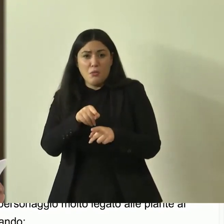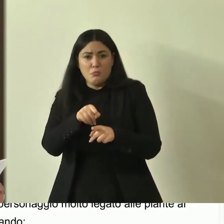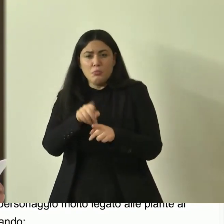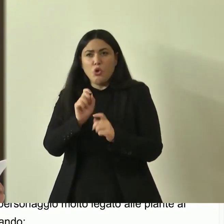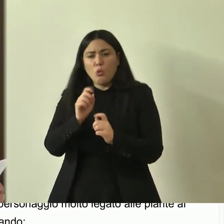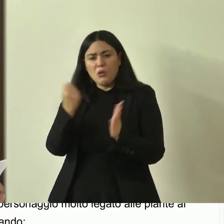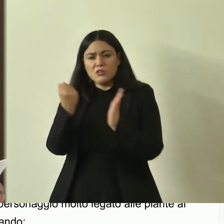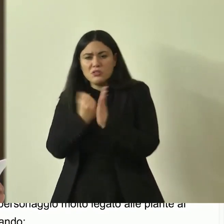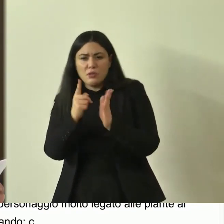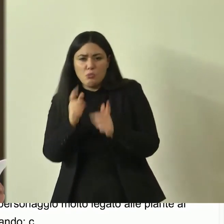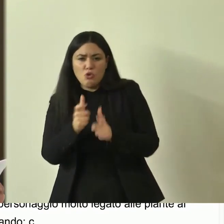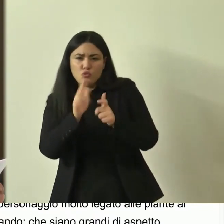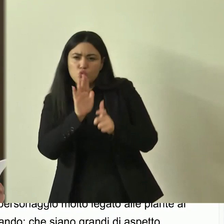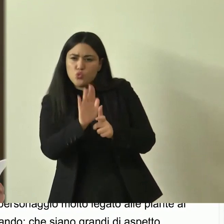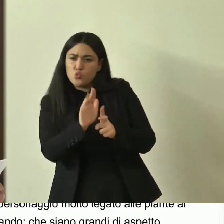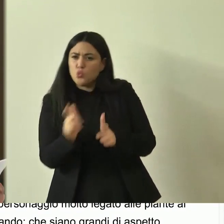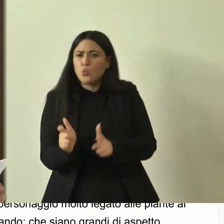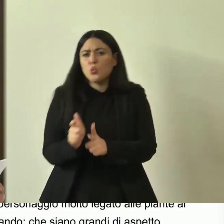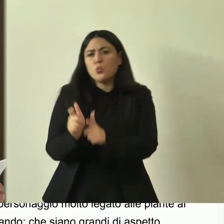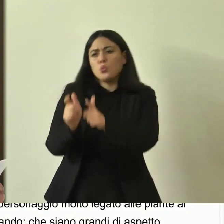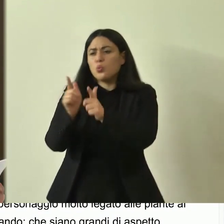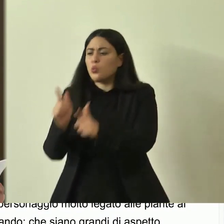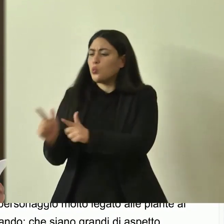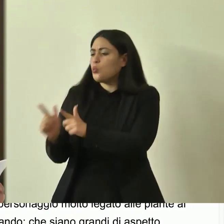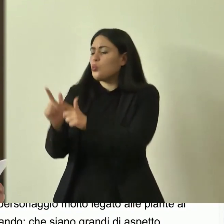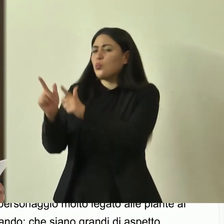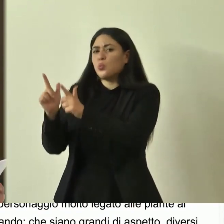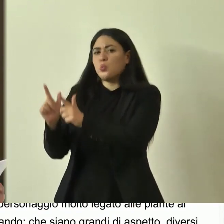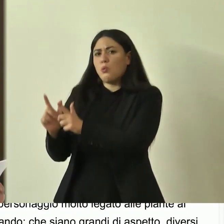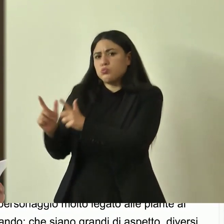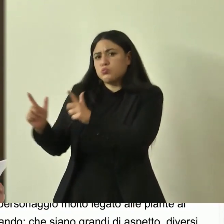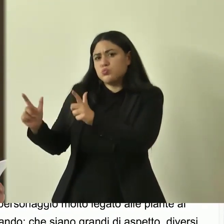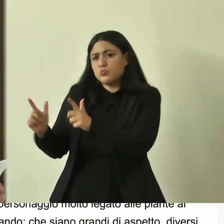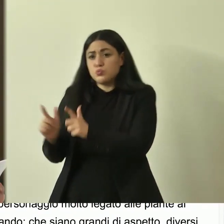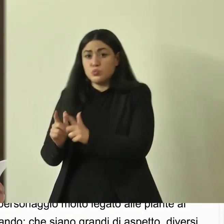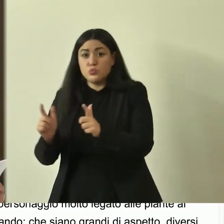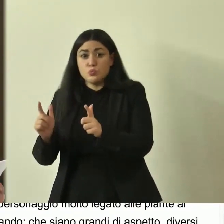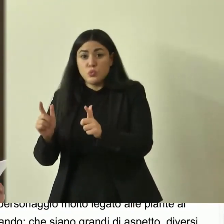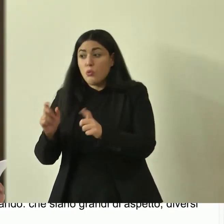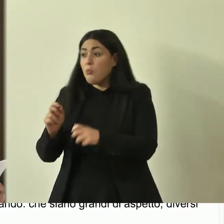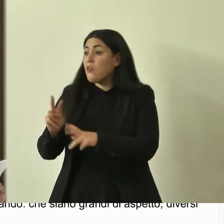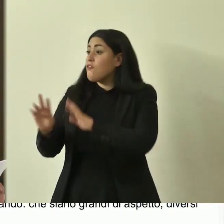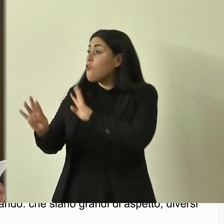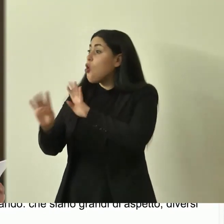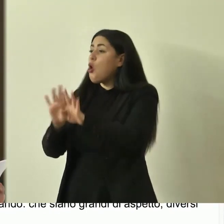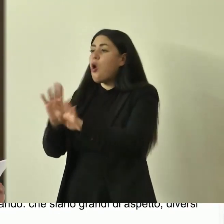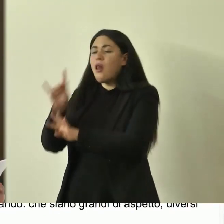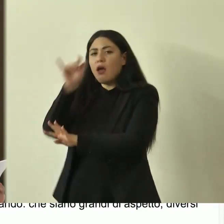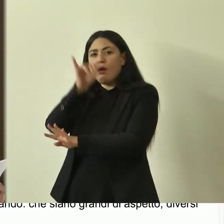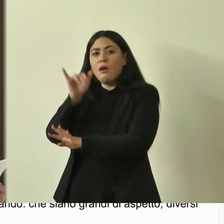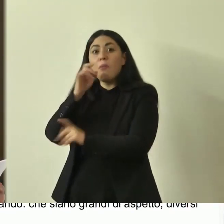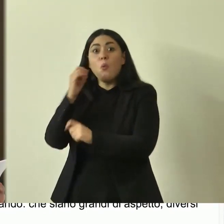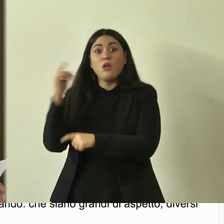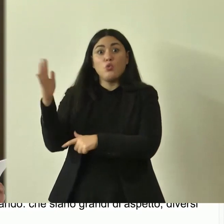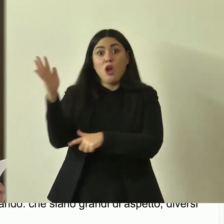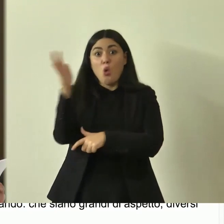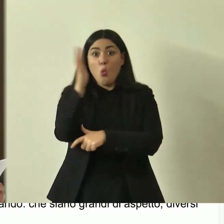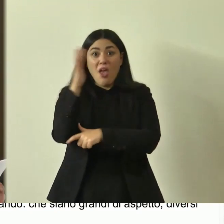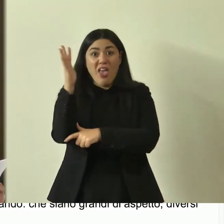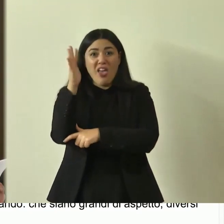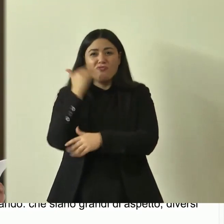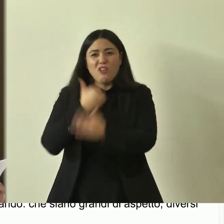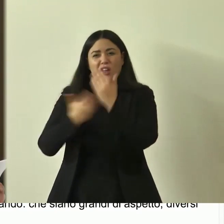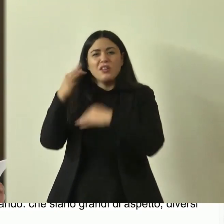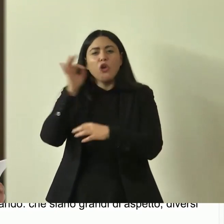fusto o che l'albero pudico si nasconda tra la folla sparendo alla vista quando una quercia antica un